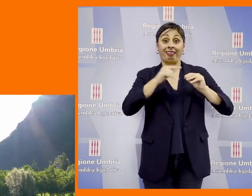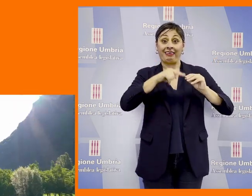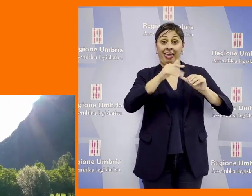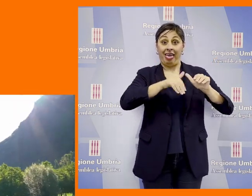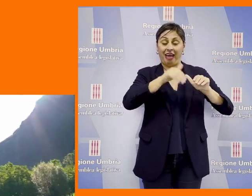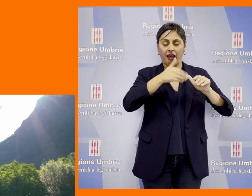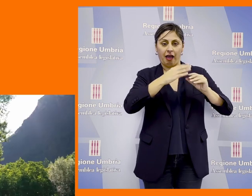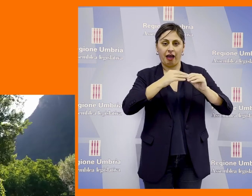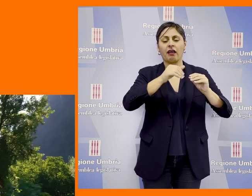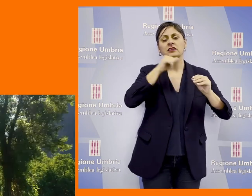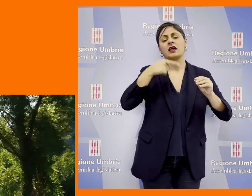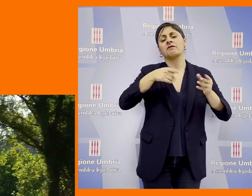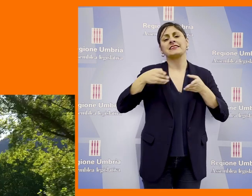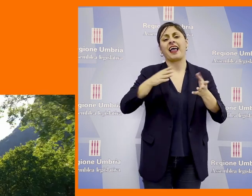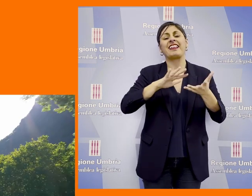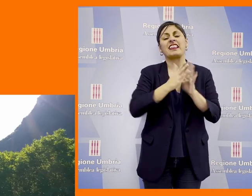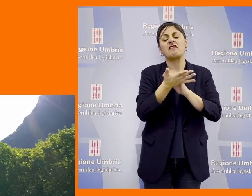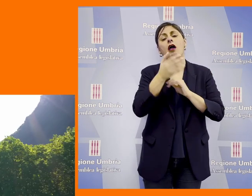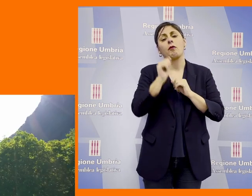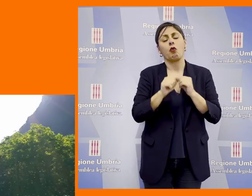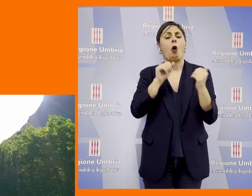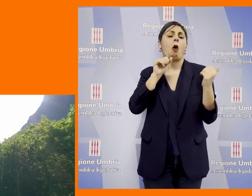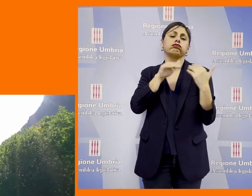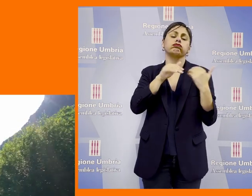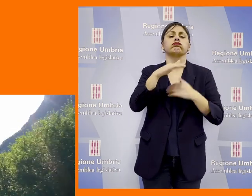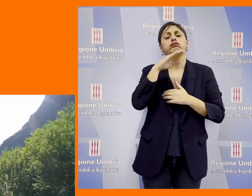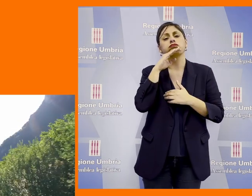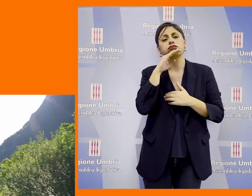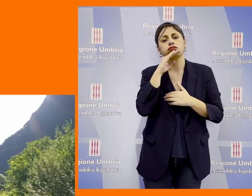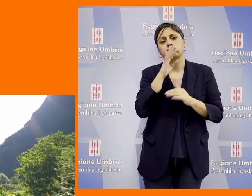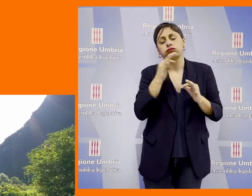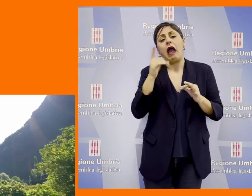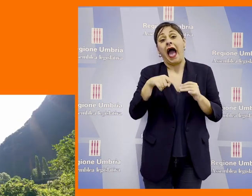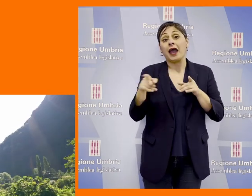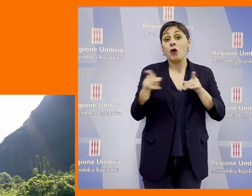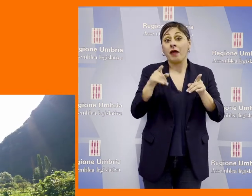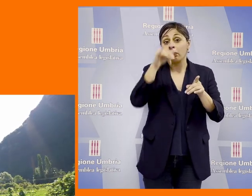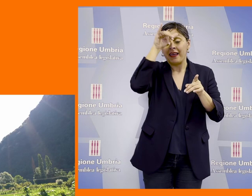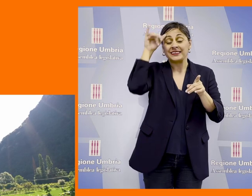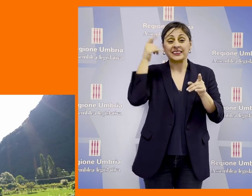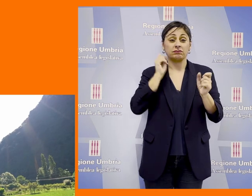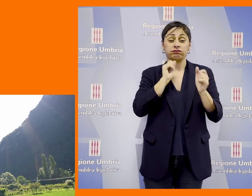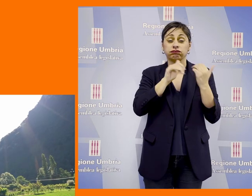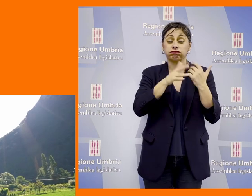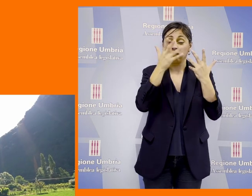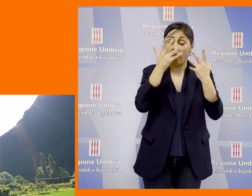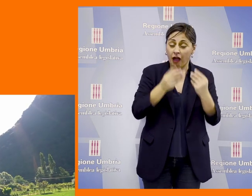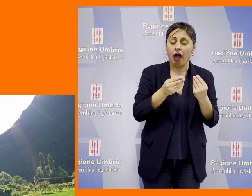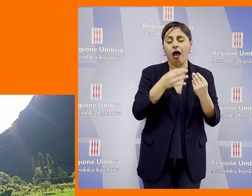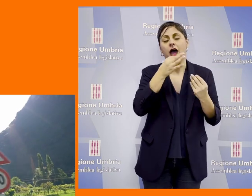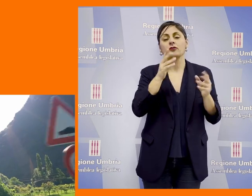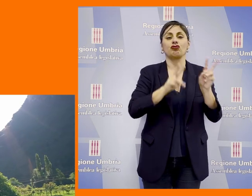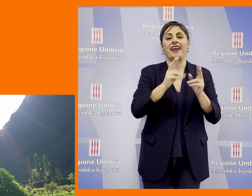al fine di rendere le medesime strade sempre percorribili in modo accettabile anche durante i periodi di alta